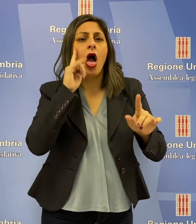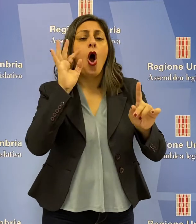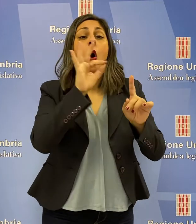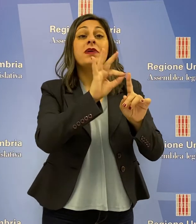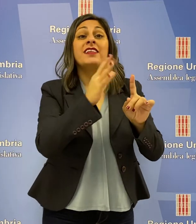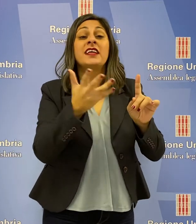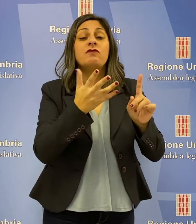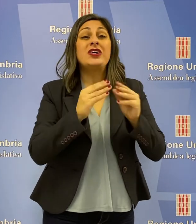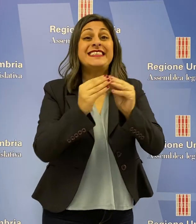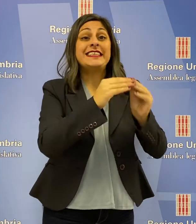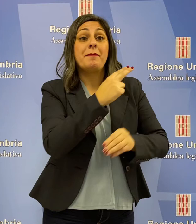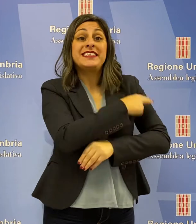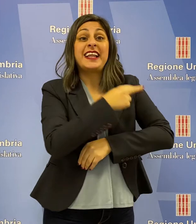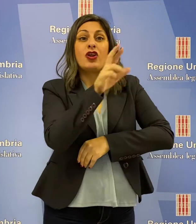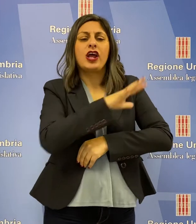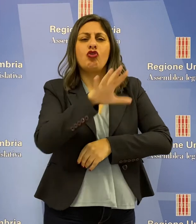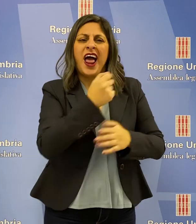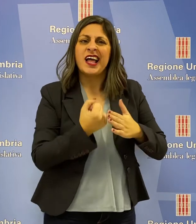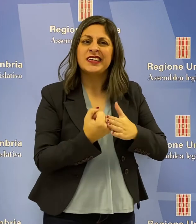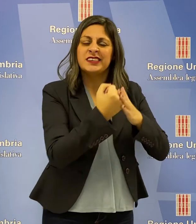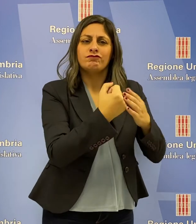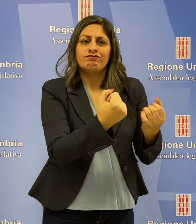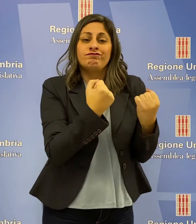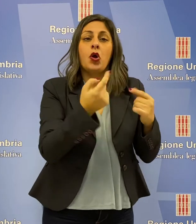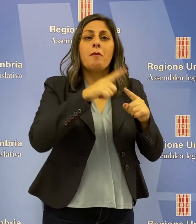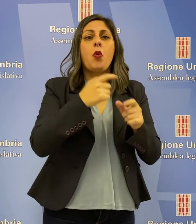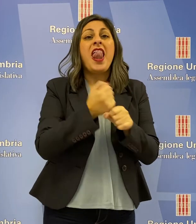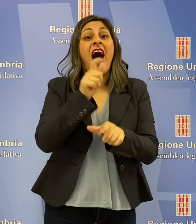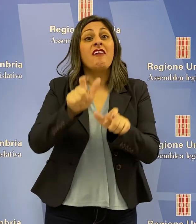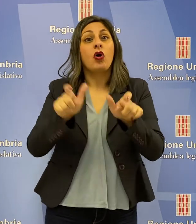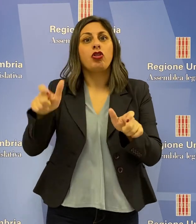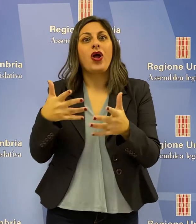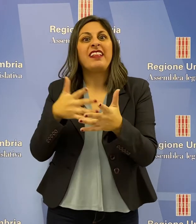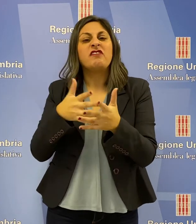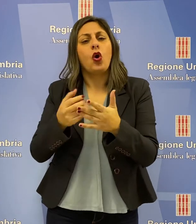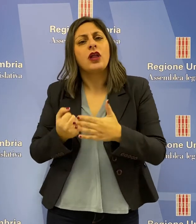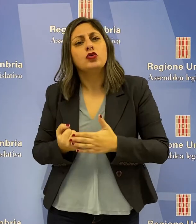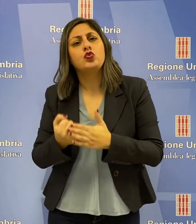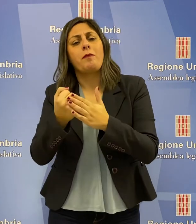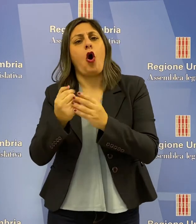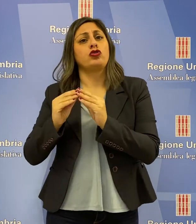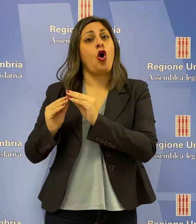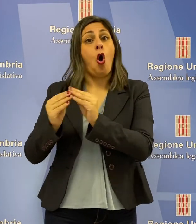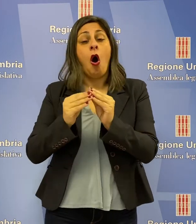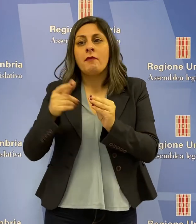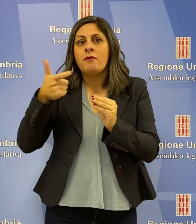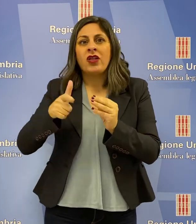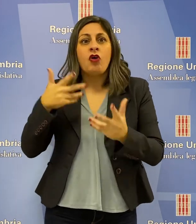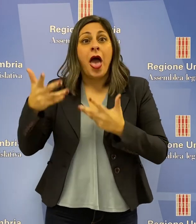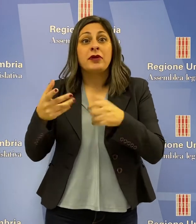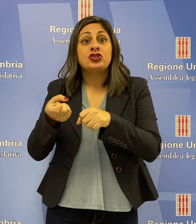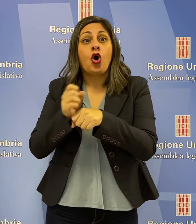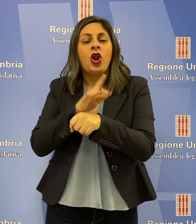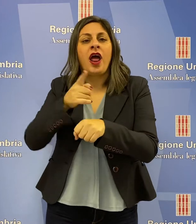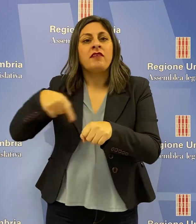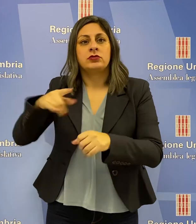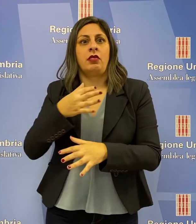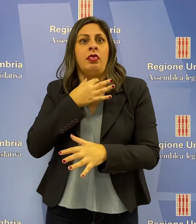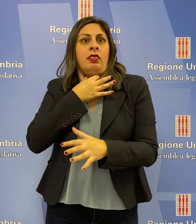campo per irrobustire il sistema sanitario regionale e sostenere i lavoratori in difficoltà e sotto pressione per l'emergenza coronavirus.